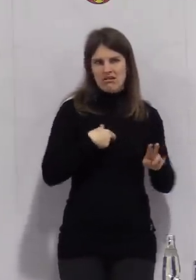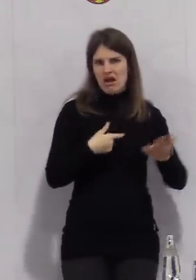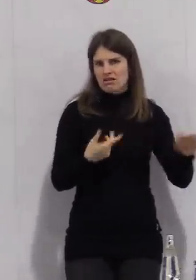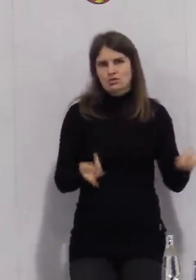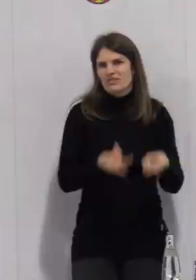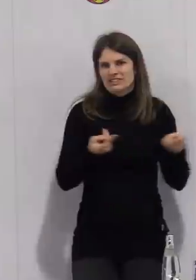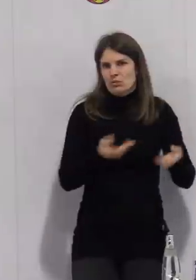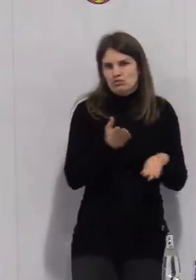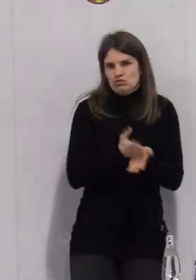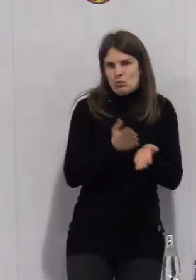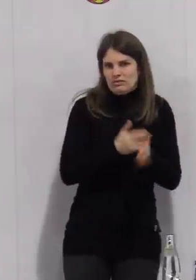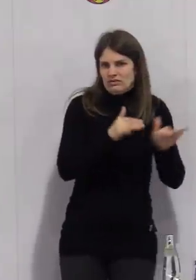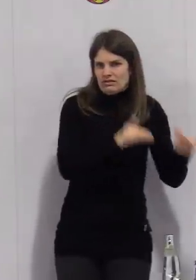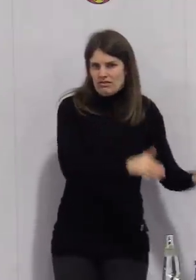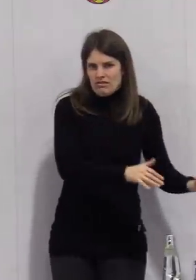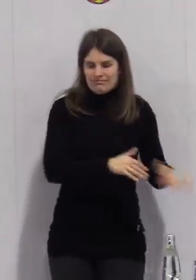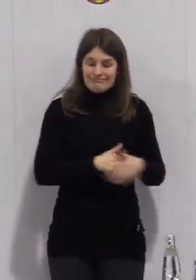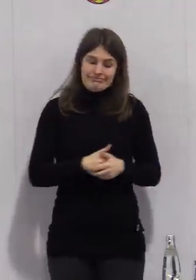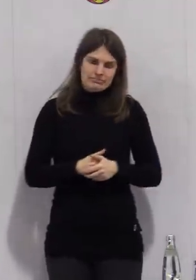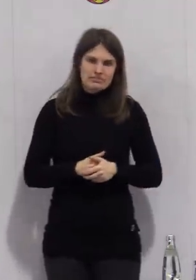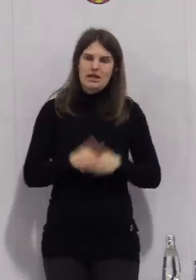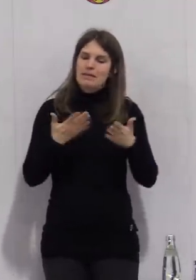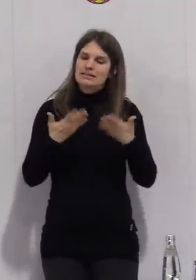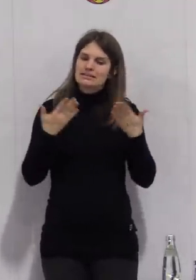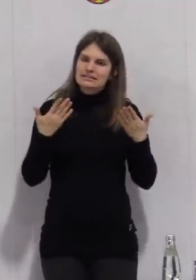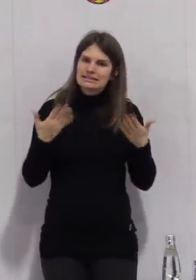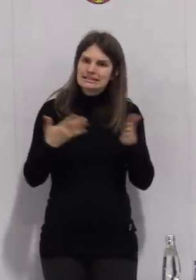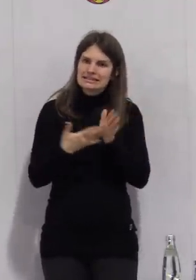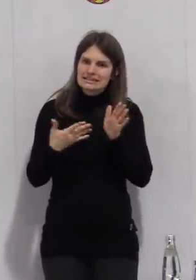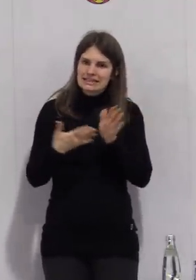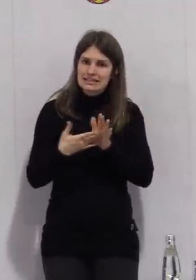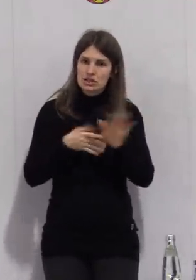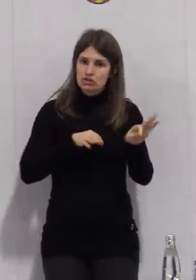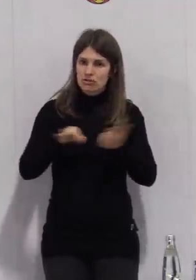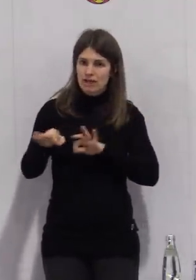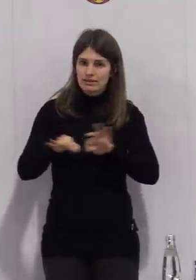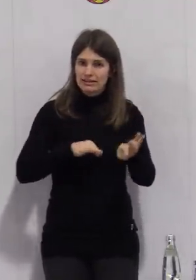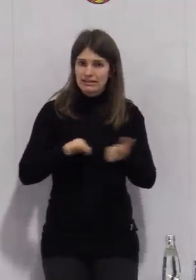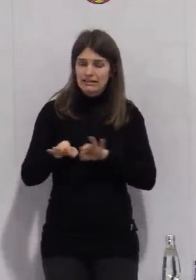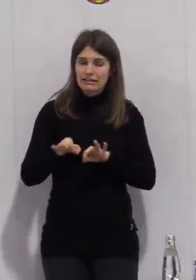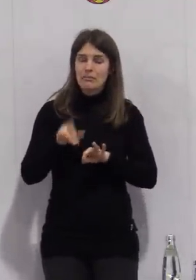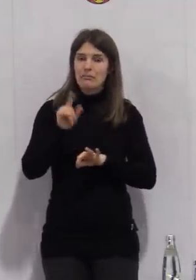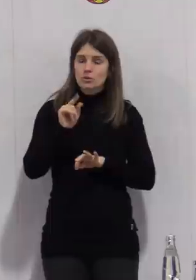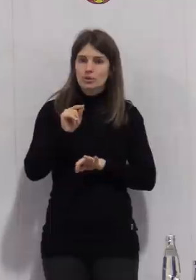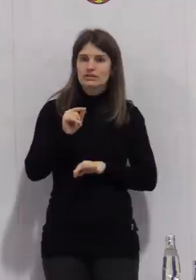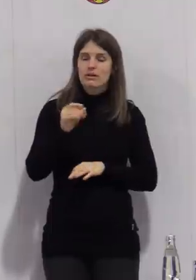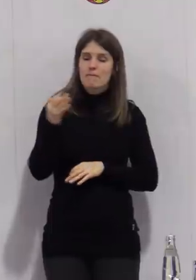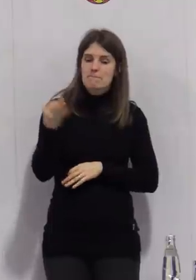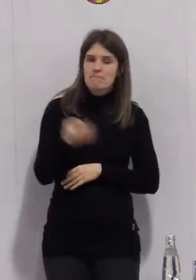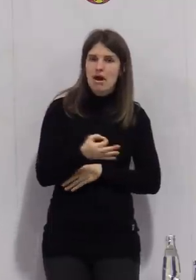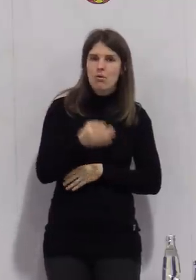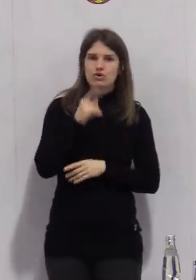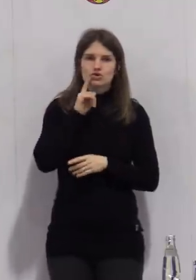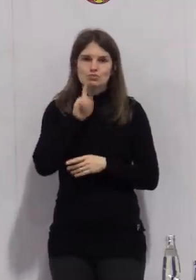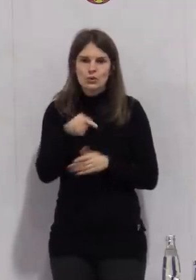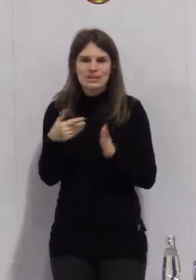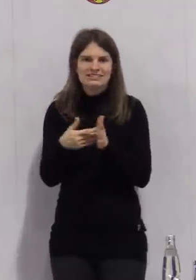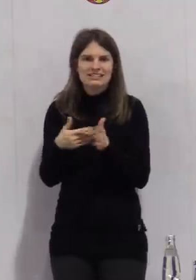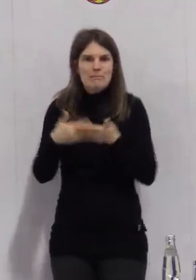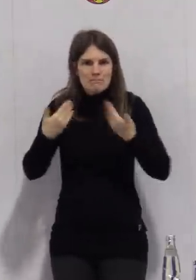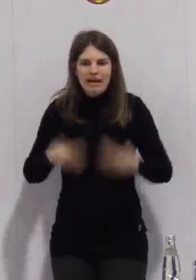Das, was wir jetzt machen, bedarf einer Mitwirkung der Schülerinnen und Schüler. zum Beispiel eben beim Spucktest